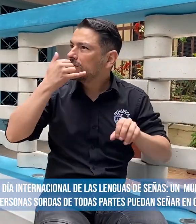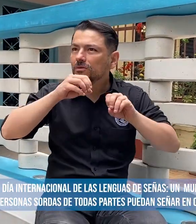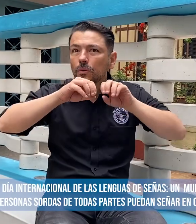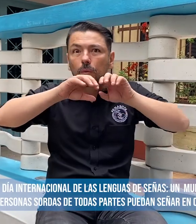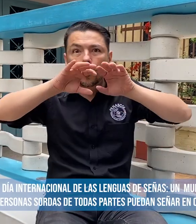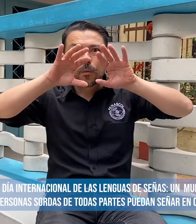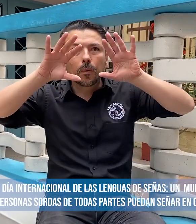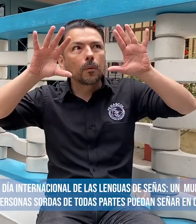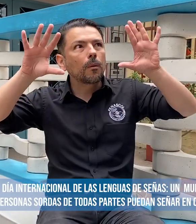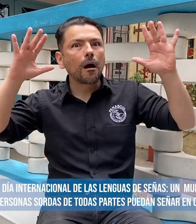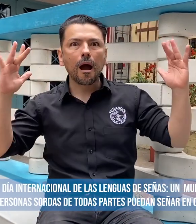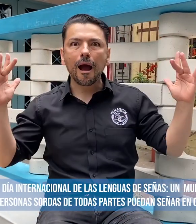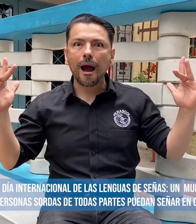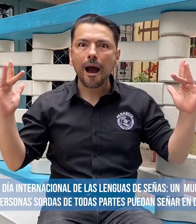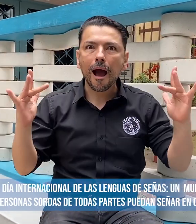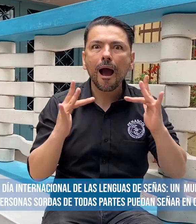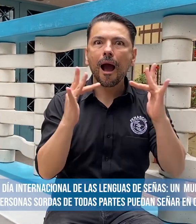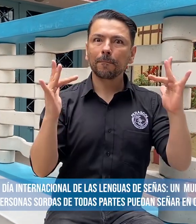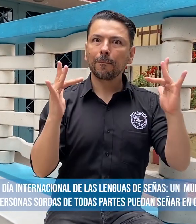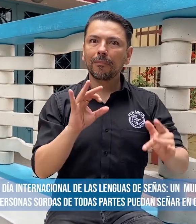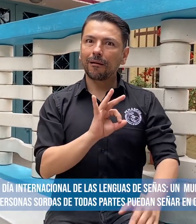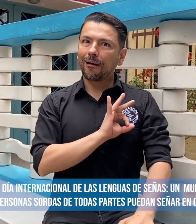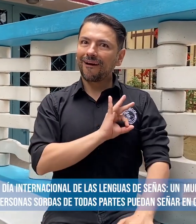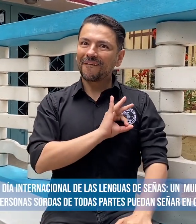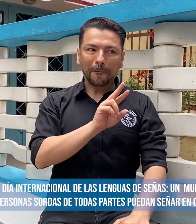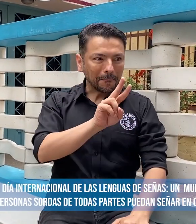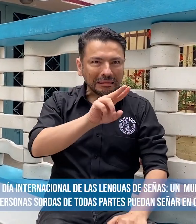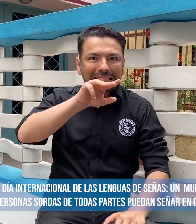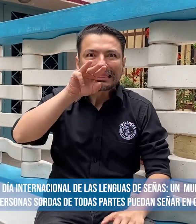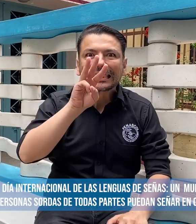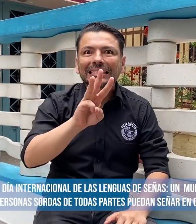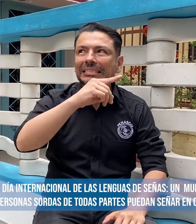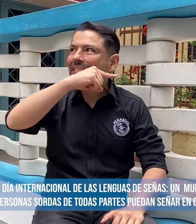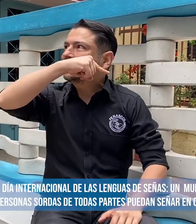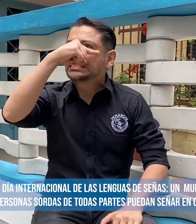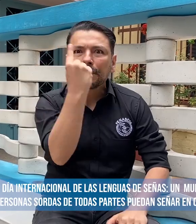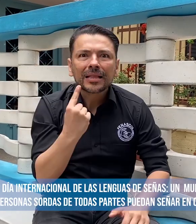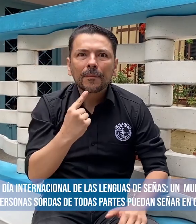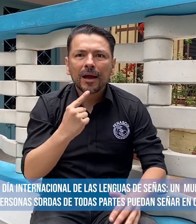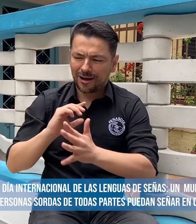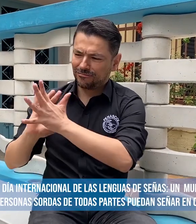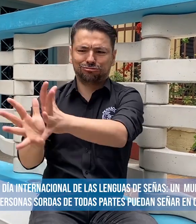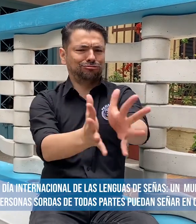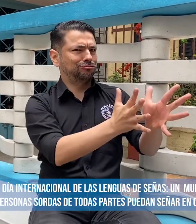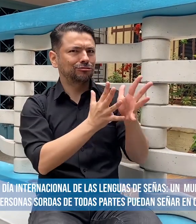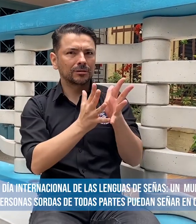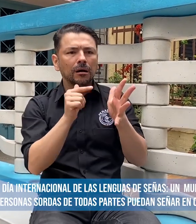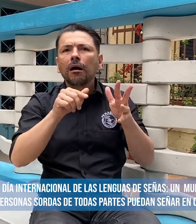Nuestro color azul va acorde a la temática del sábado 23 de septiembre, Día